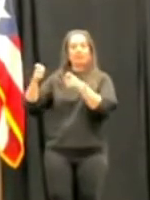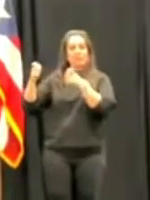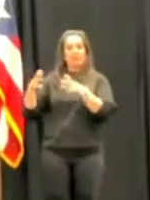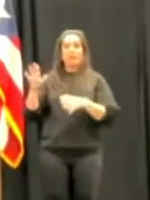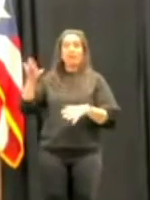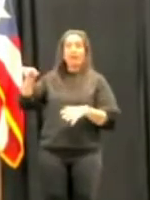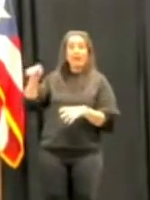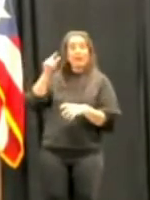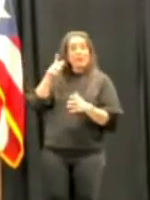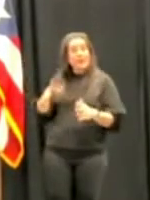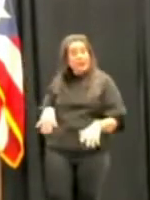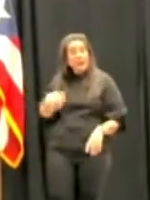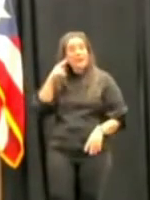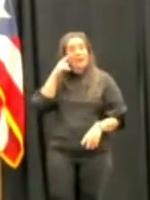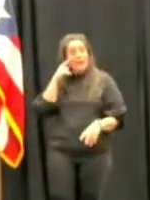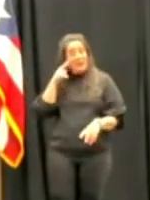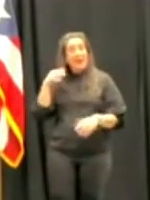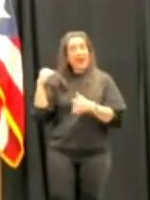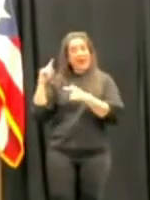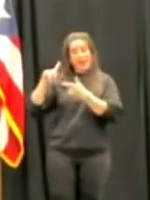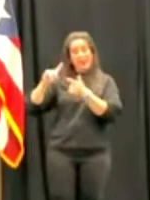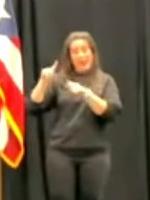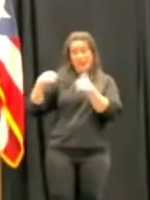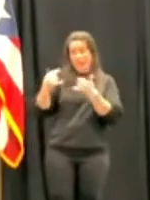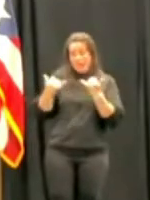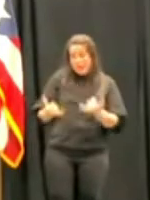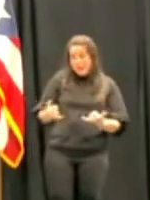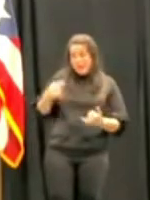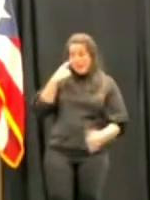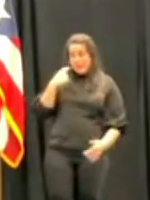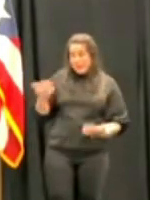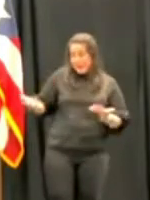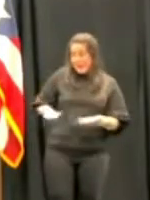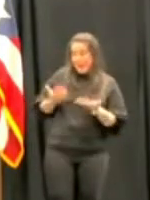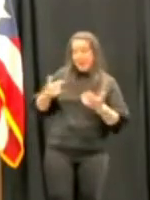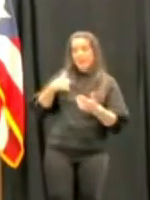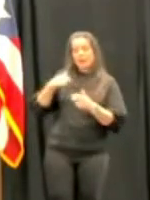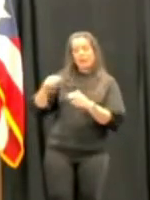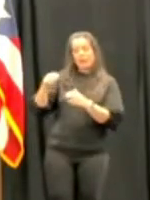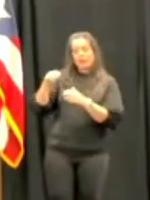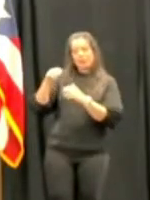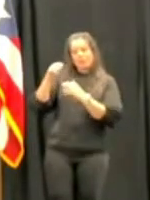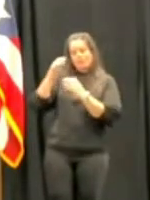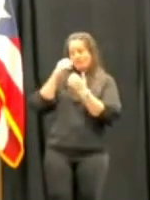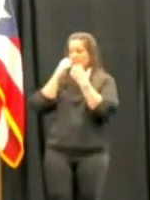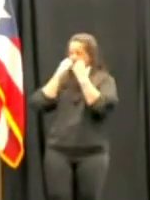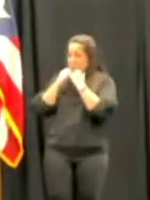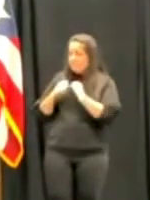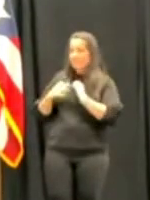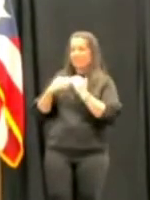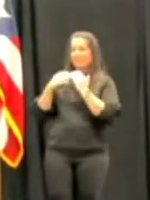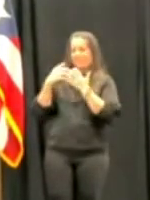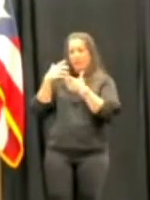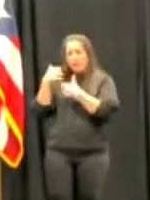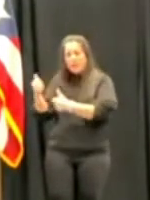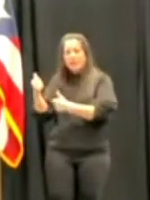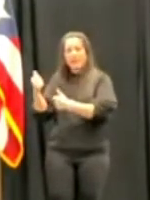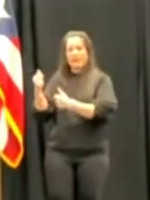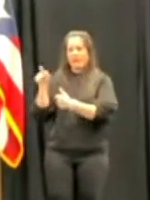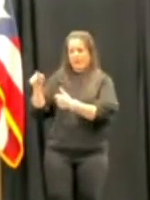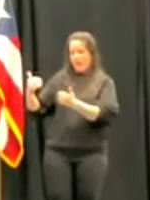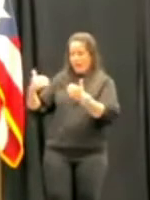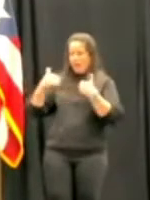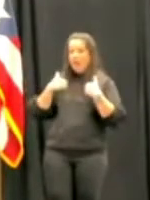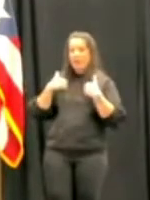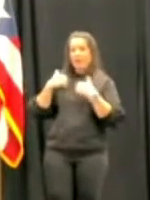cómo ha sido las vueltas del mundo. Así que yo también le estoy profundamente agradecida de esa confianza que en ese momento